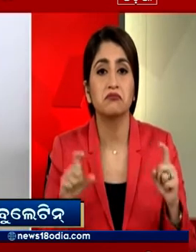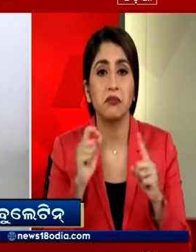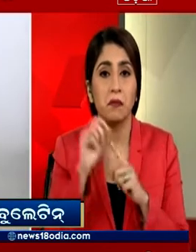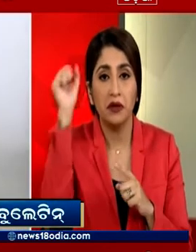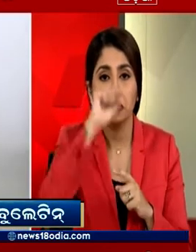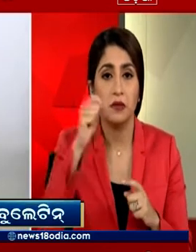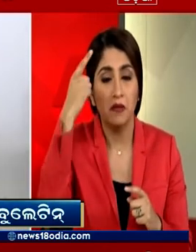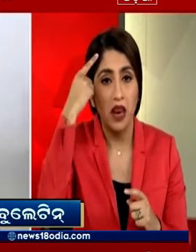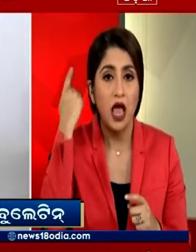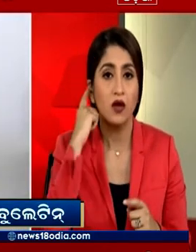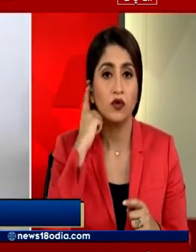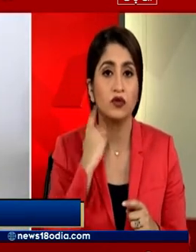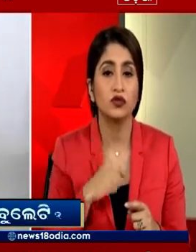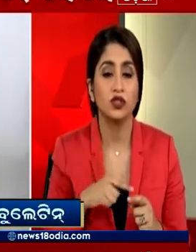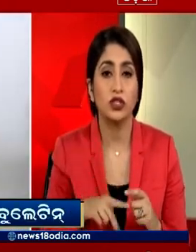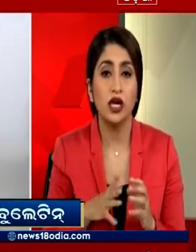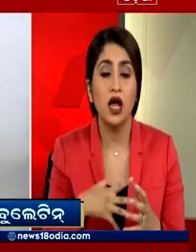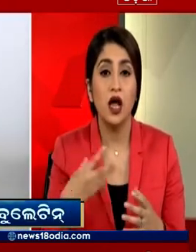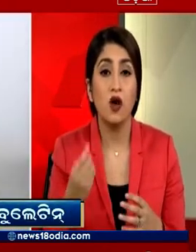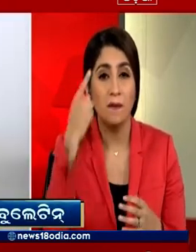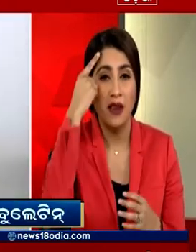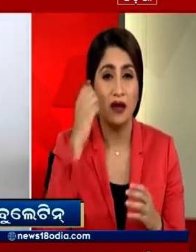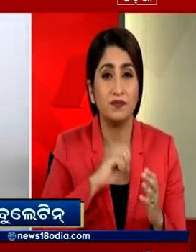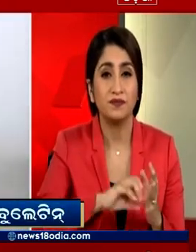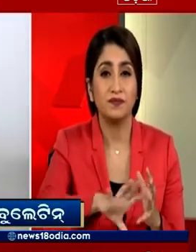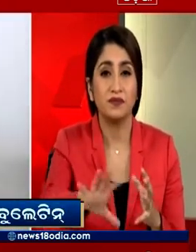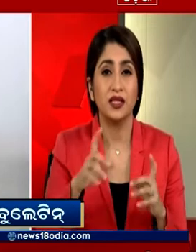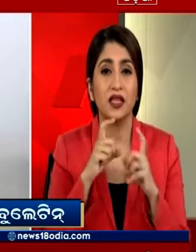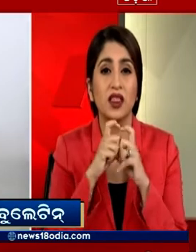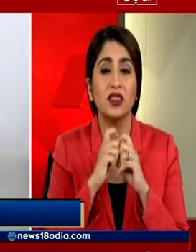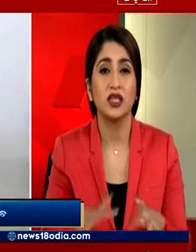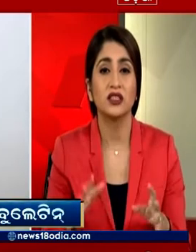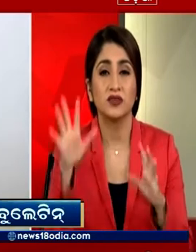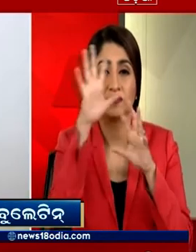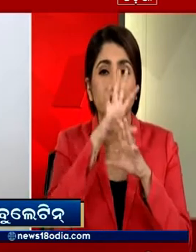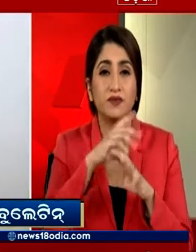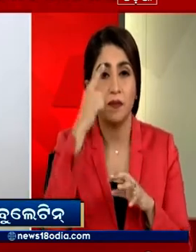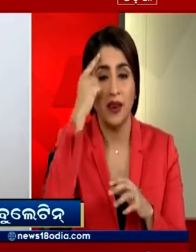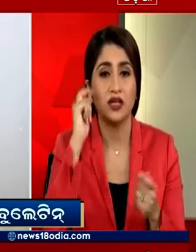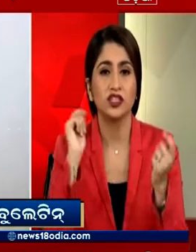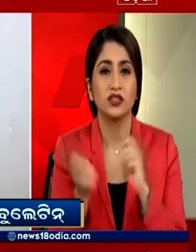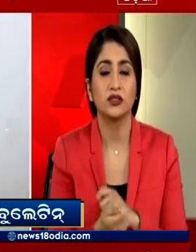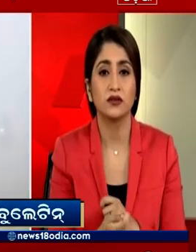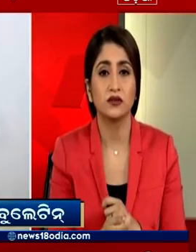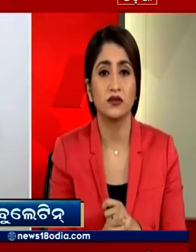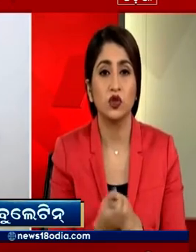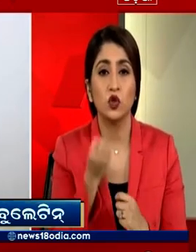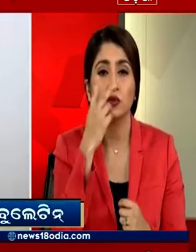पंजाब में पराली जलने से निकलने वाला धुमा खतरना कोहरे और धुंद का रूप ले चुका है धुंद की वजह से